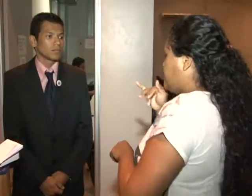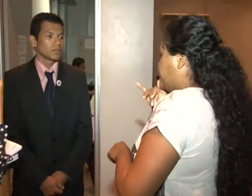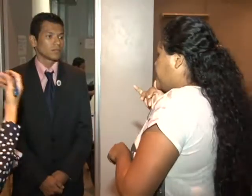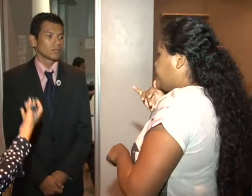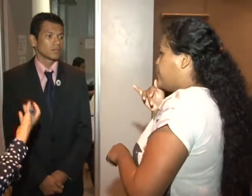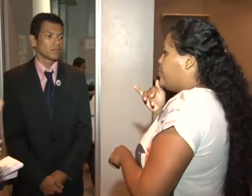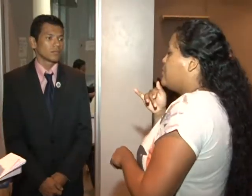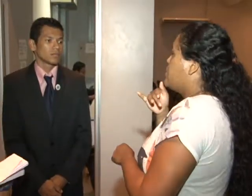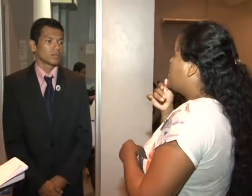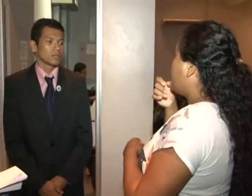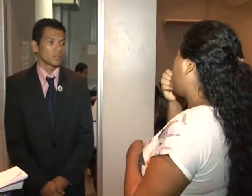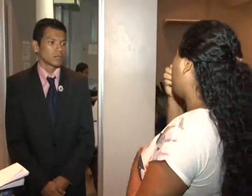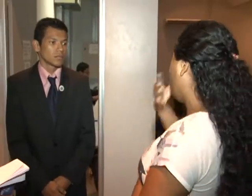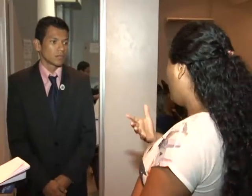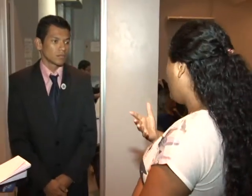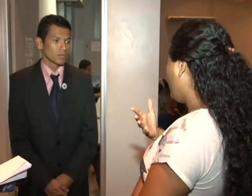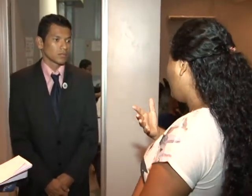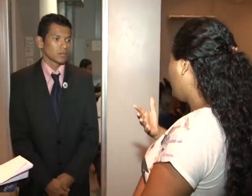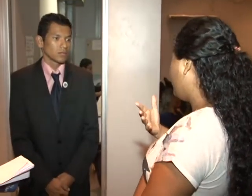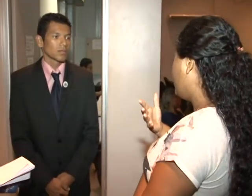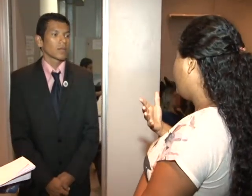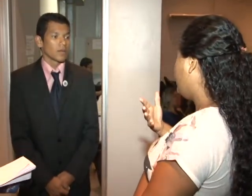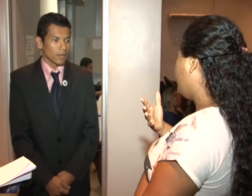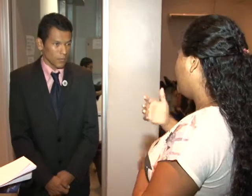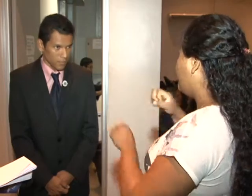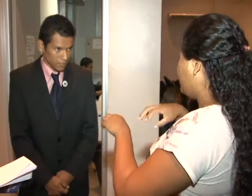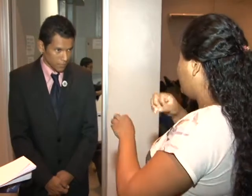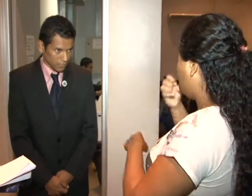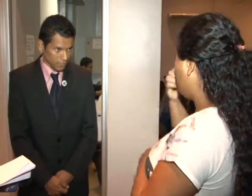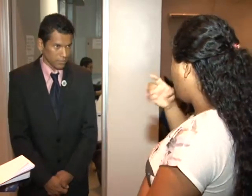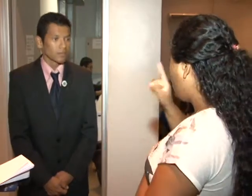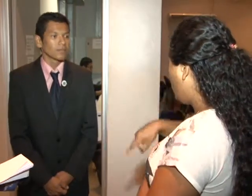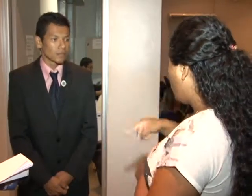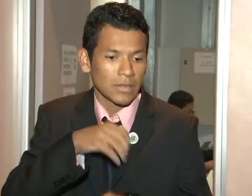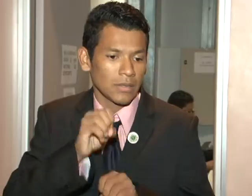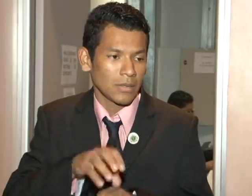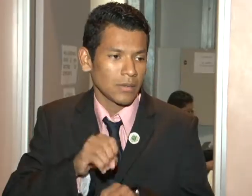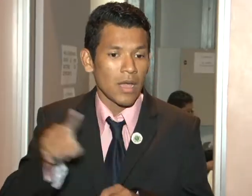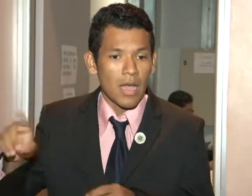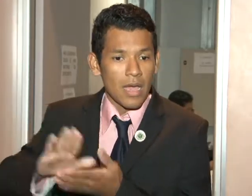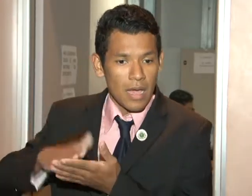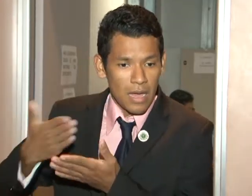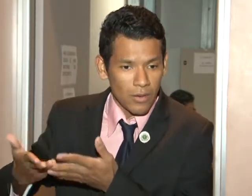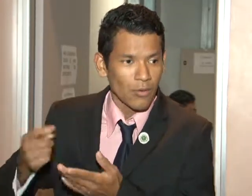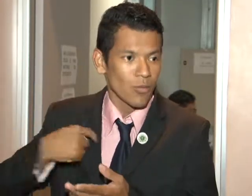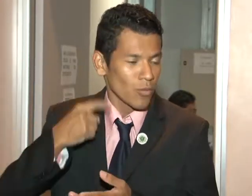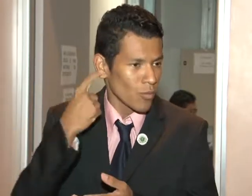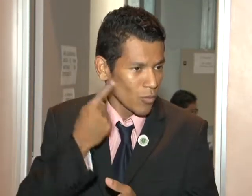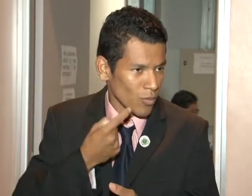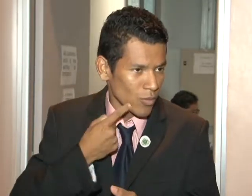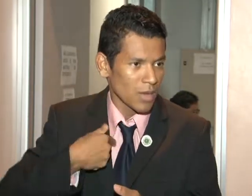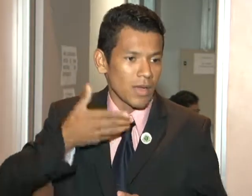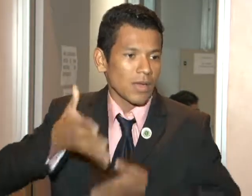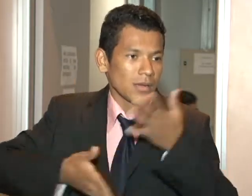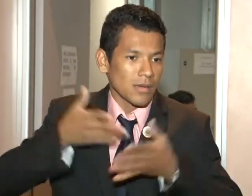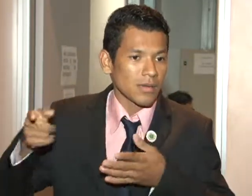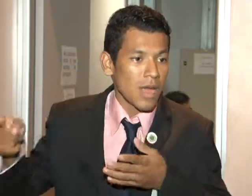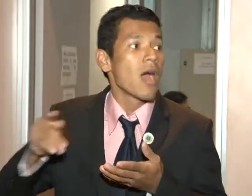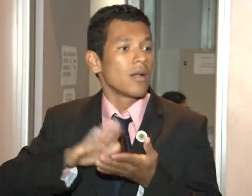Apesar de não ouvir os sons do mundo aqui fora, ele ouve a voz da consciência, de onde diz que tirou a ideia do projeto de lei que apresentou